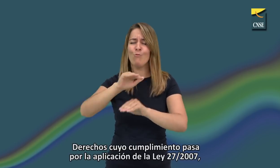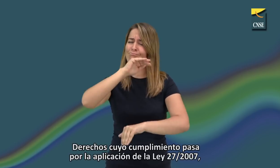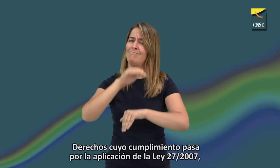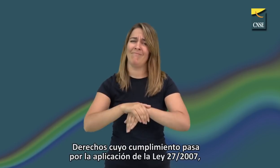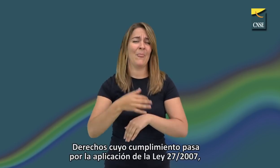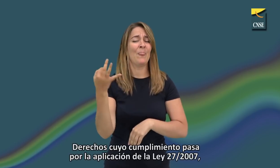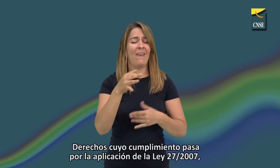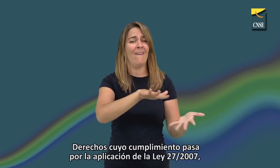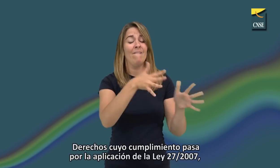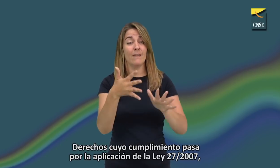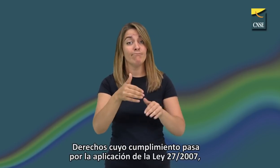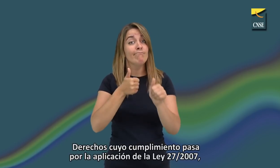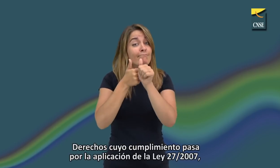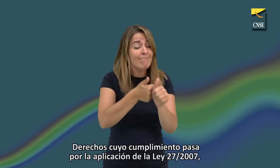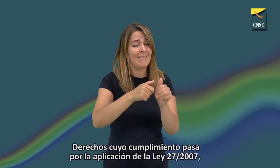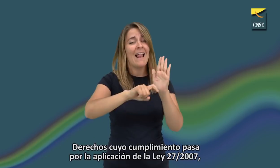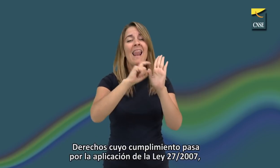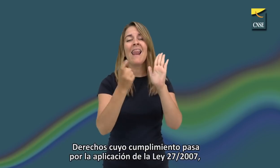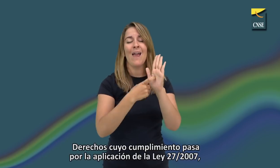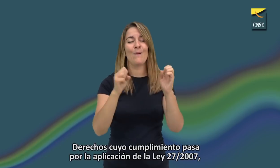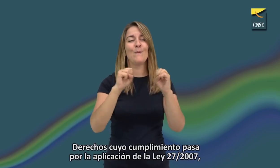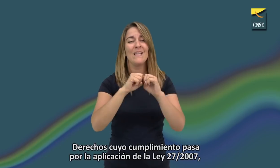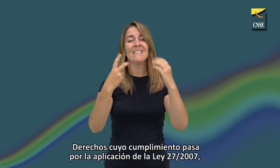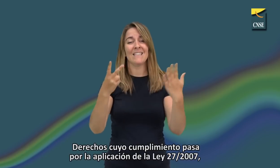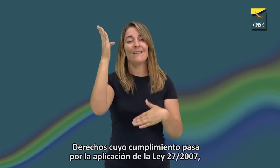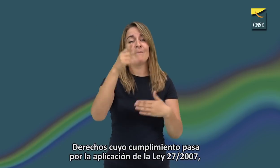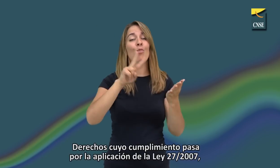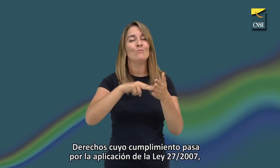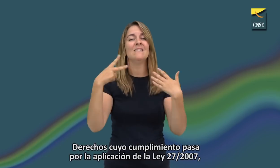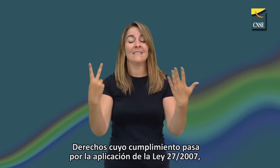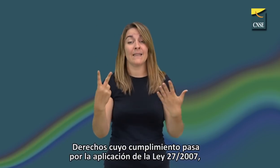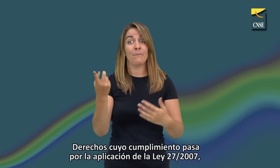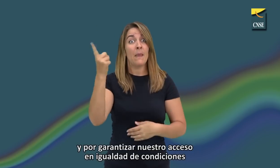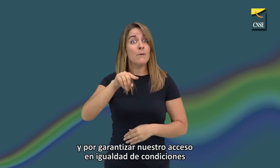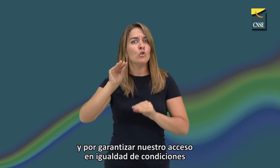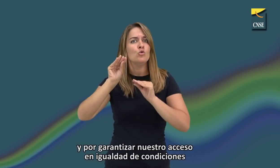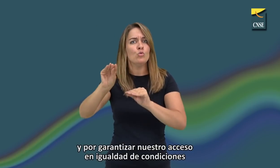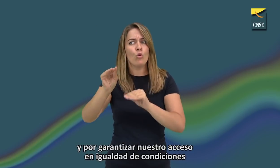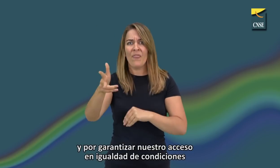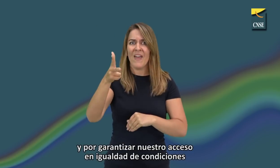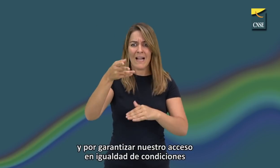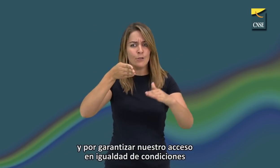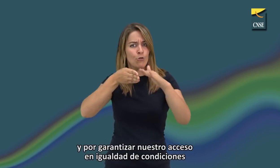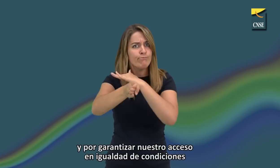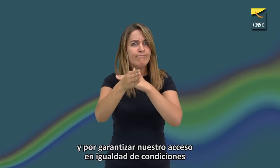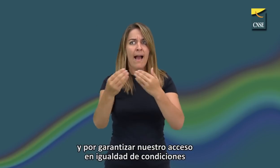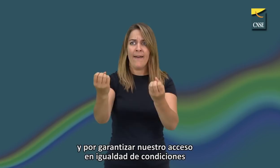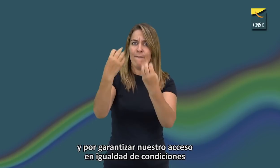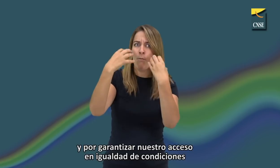Derechos cuyo cumplimiento pasa por la aplicación de la Ley 27-2007 y por garantizar nuestro acceso